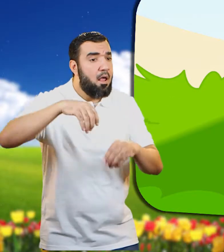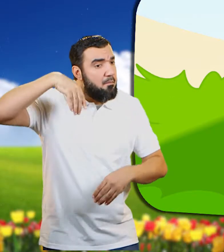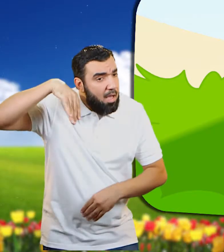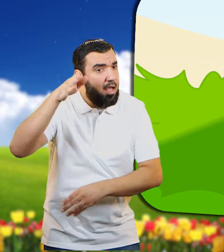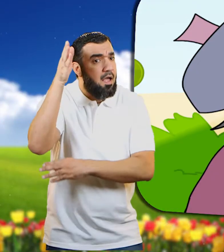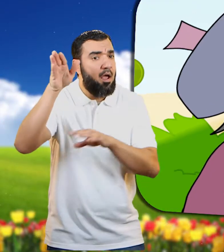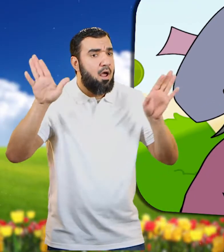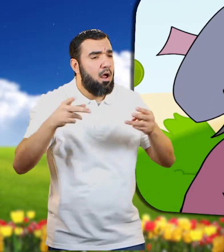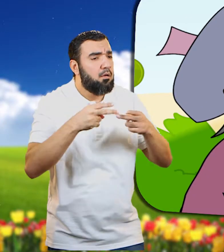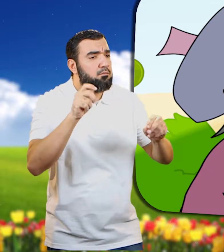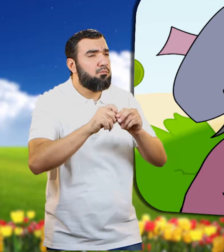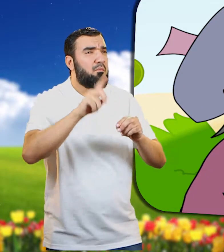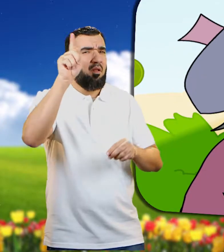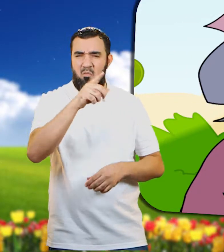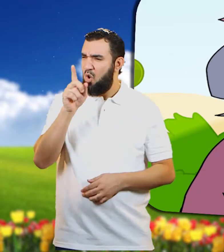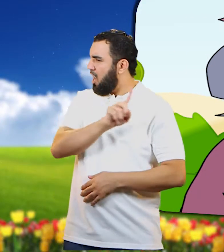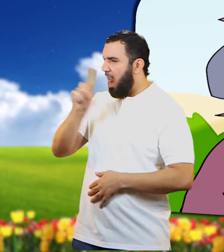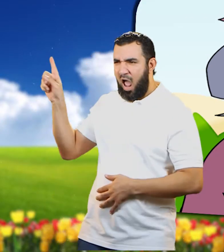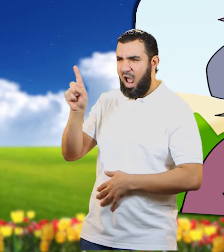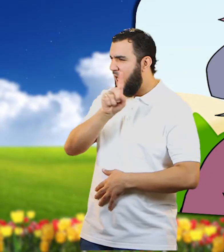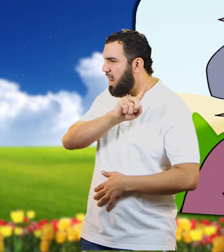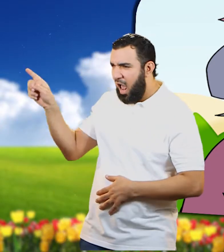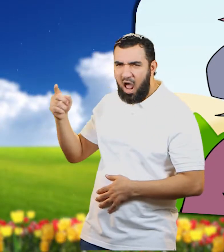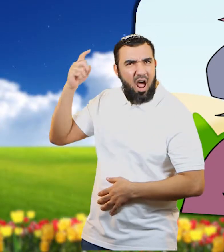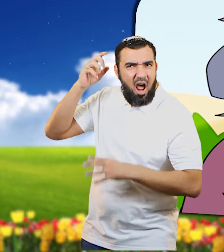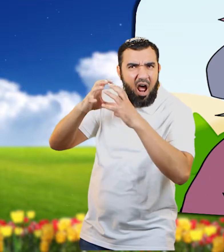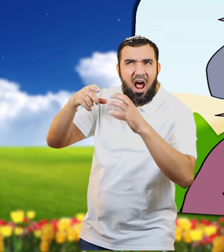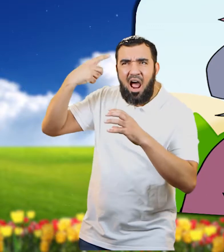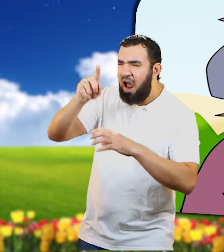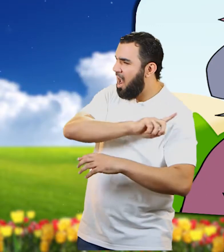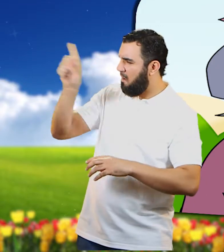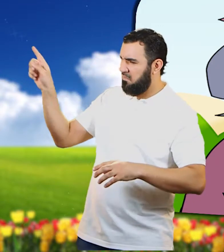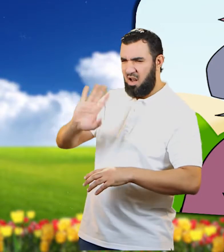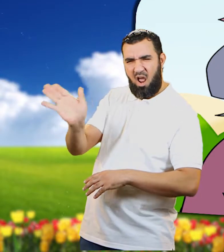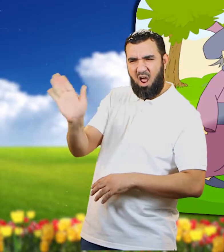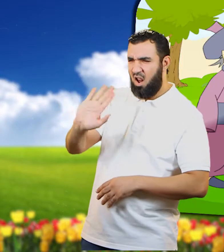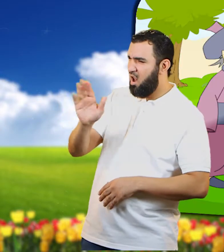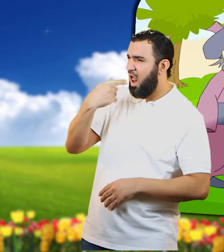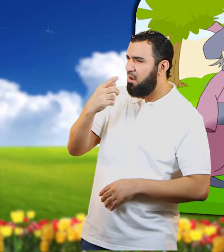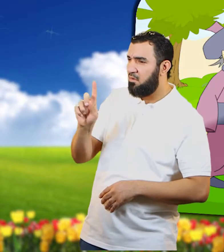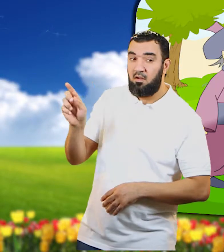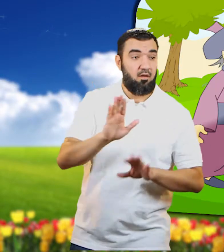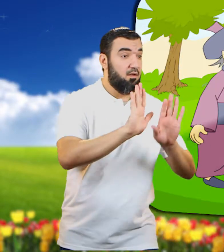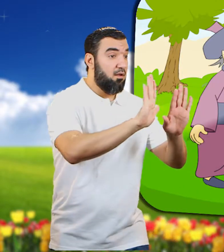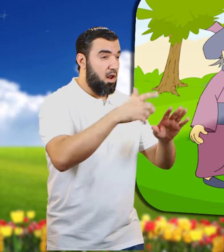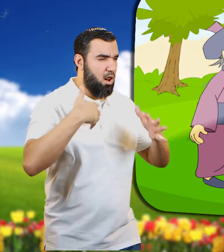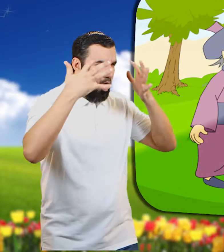لا لا عقلي لا يصدق هذا الكلام اذا نحضر لك عالما الكبير